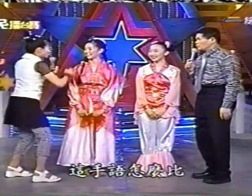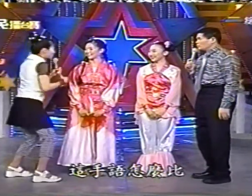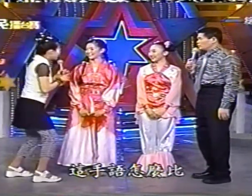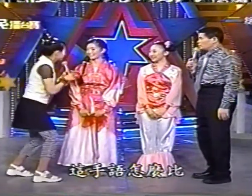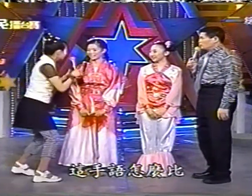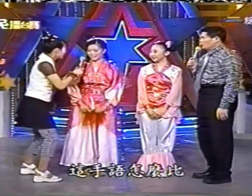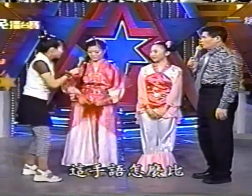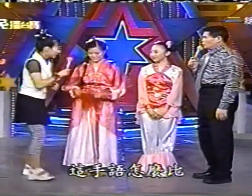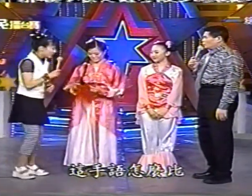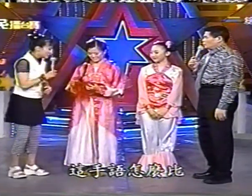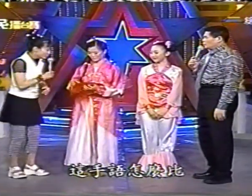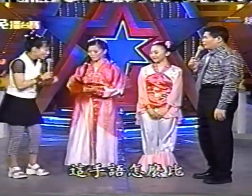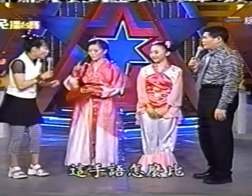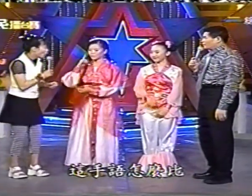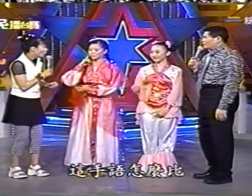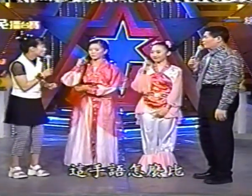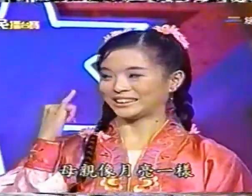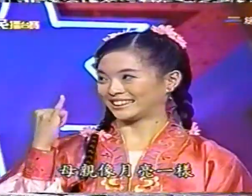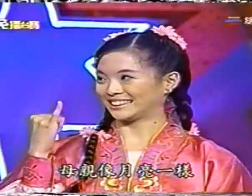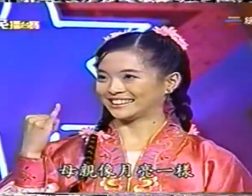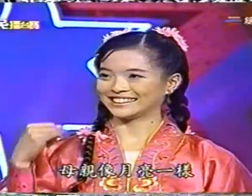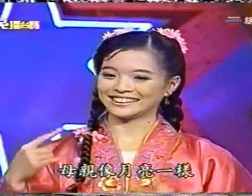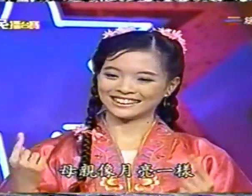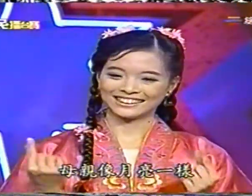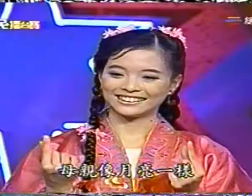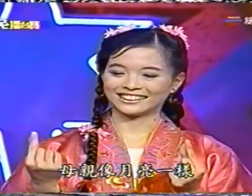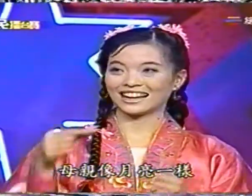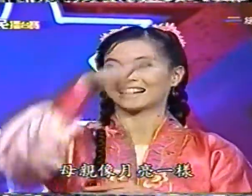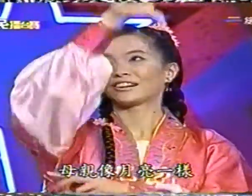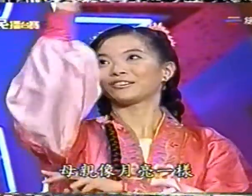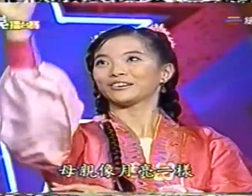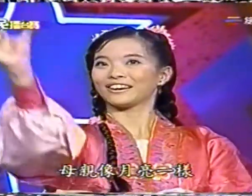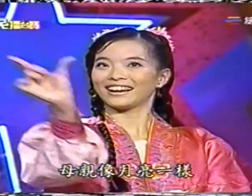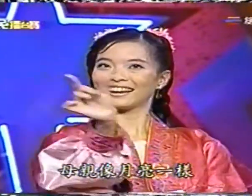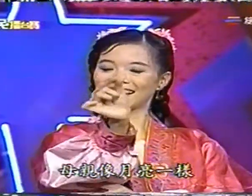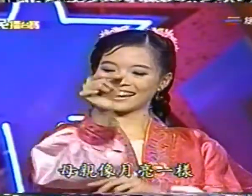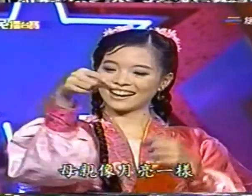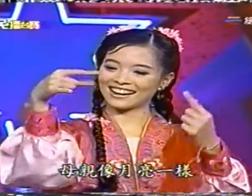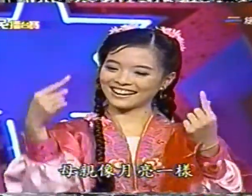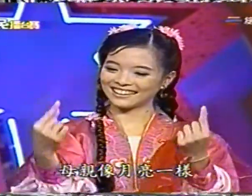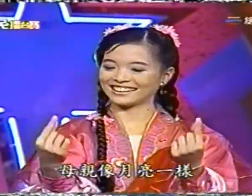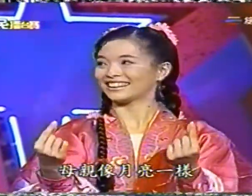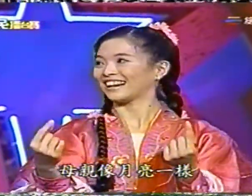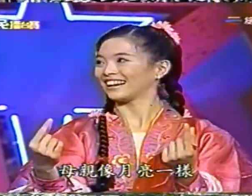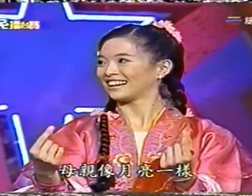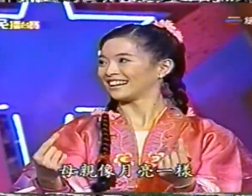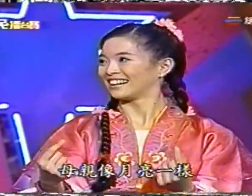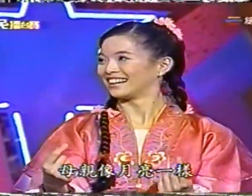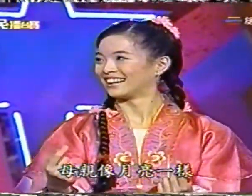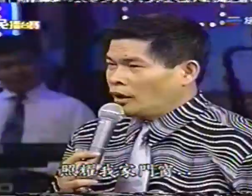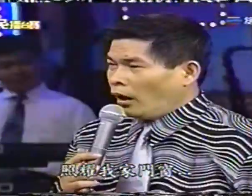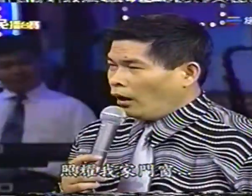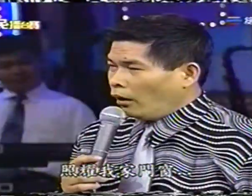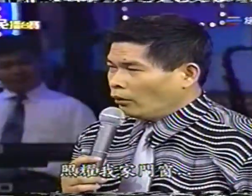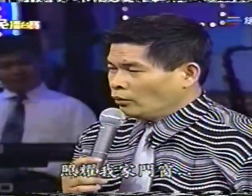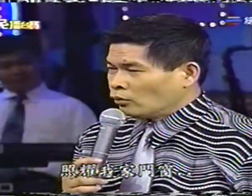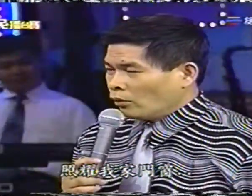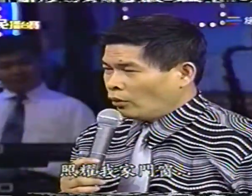语怎么比母亲相月亮一样早要我